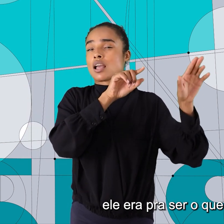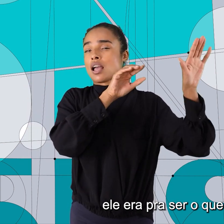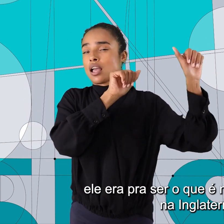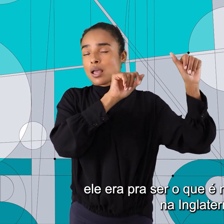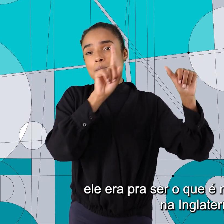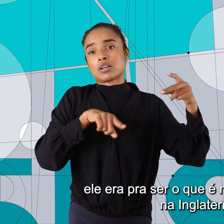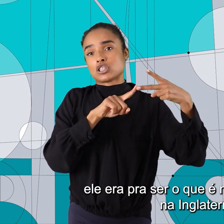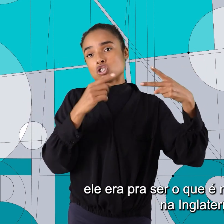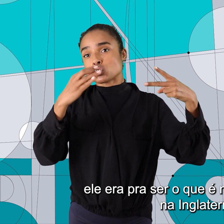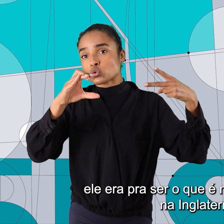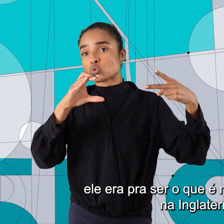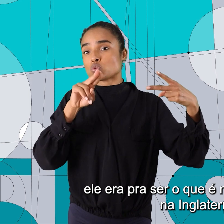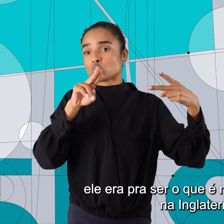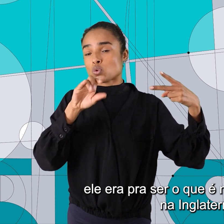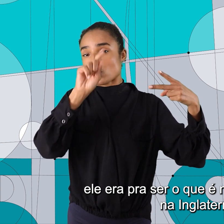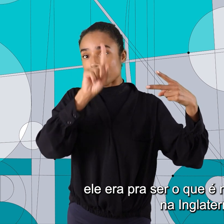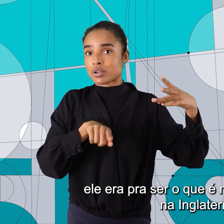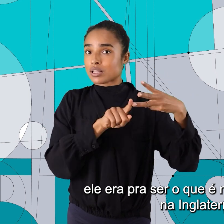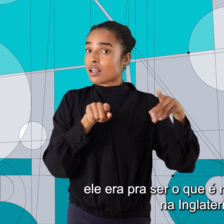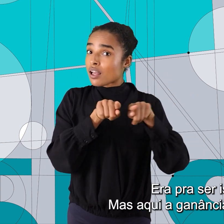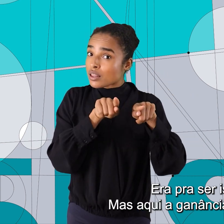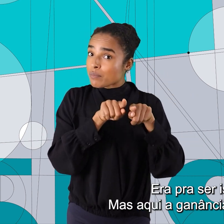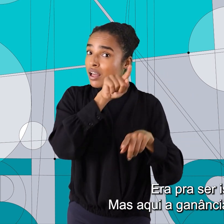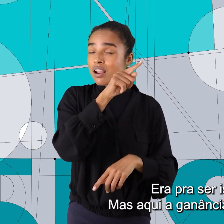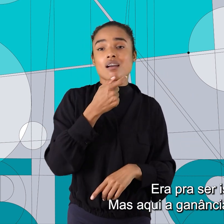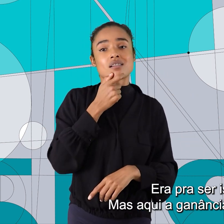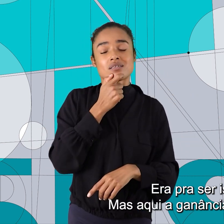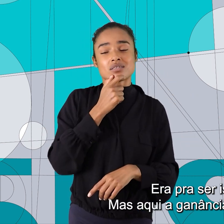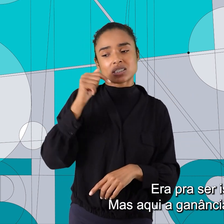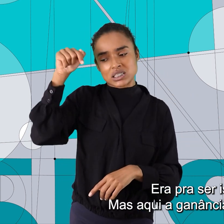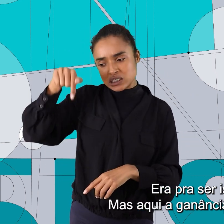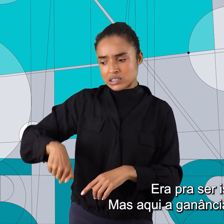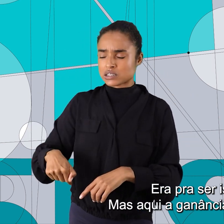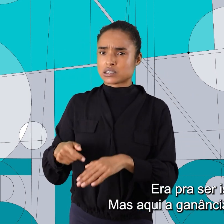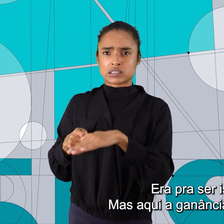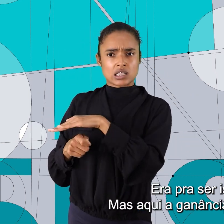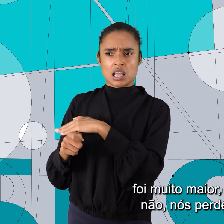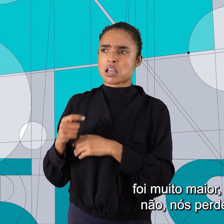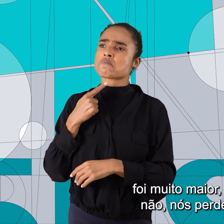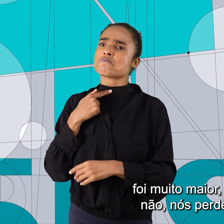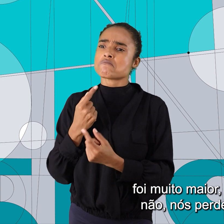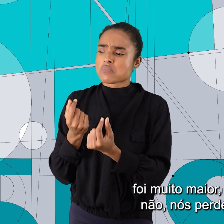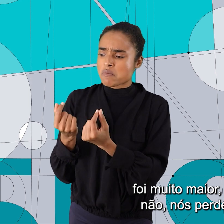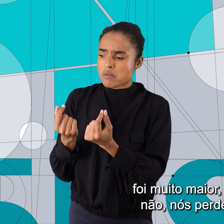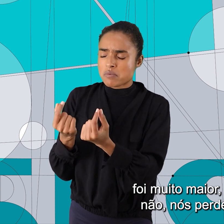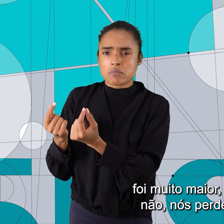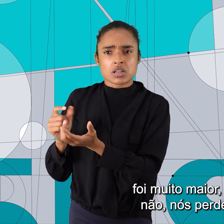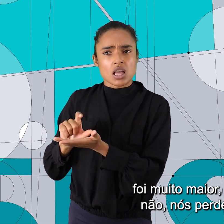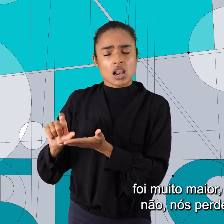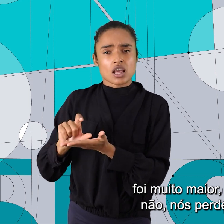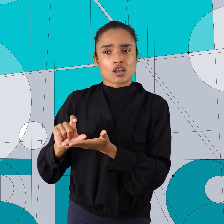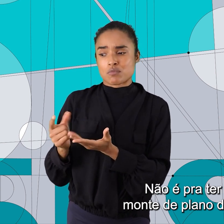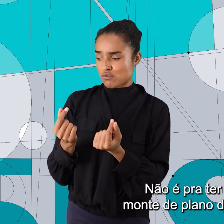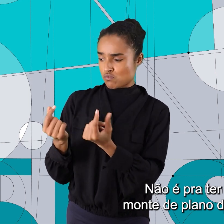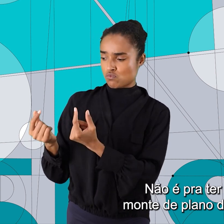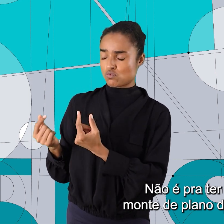é em Cuba, ele era para ser o que é no Reino Unido, na Inglaterra. Era para ser isso, mas aqui a ganância dos ricos foi muito maior e aqui nós